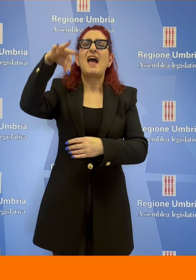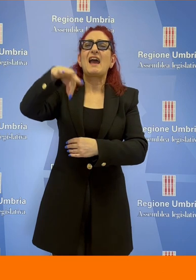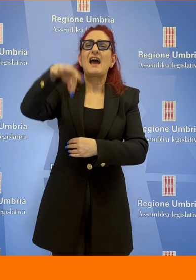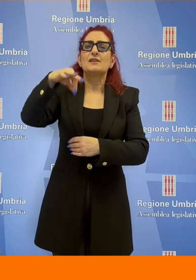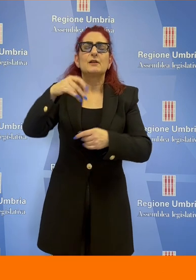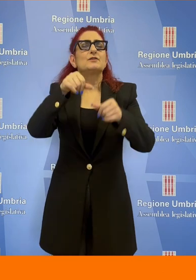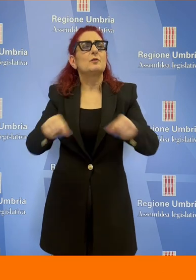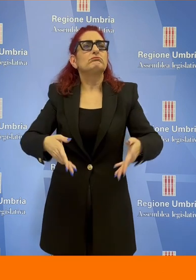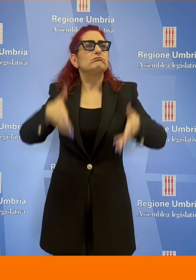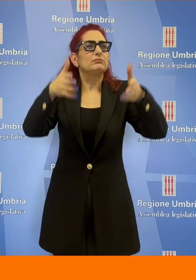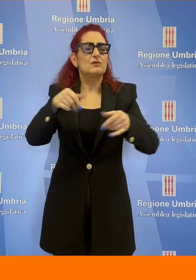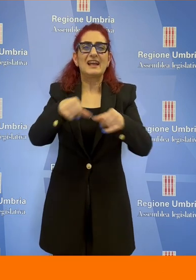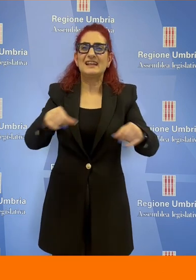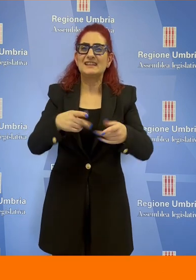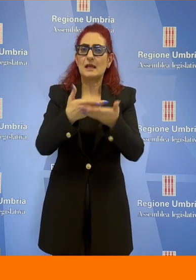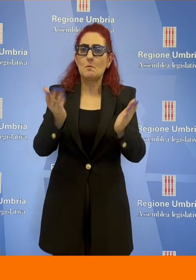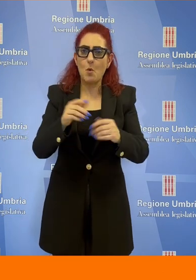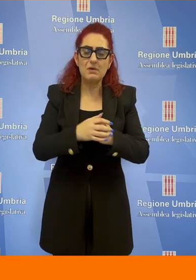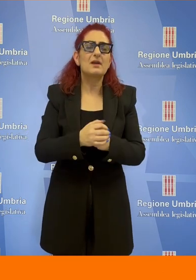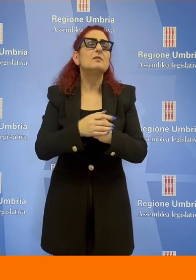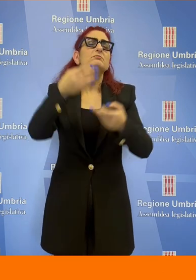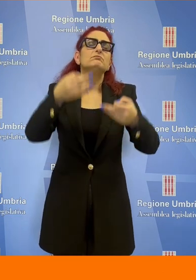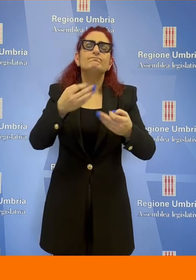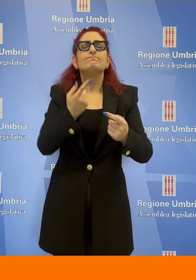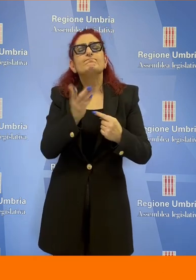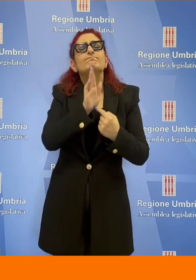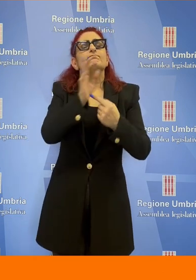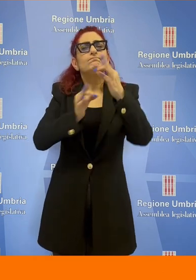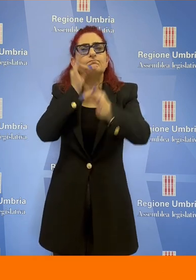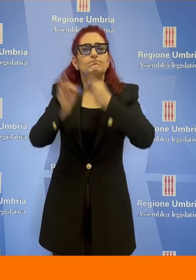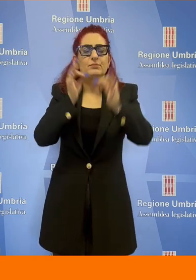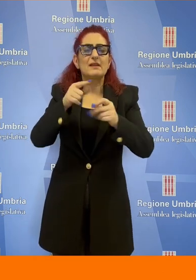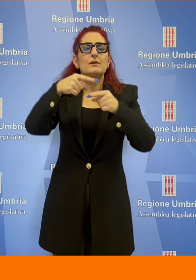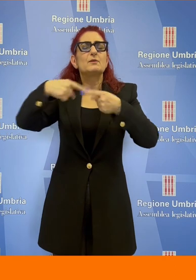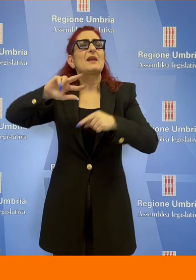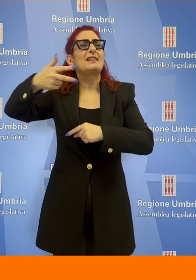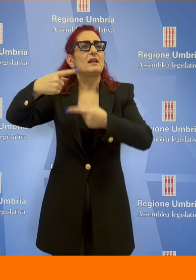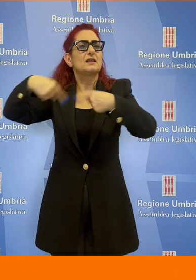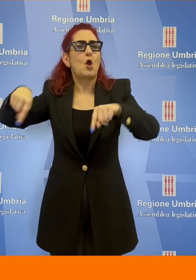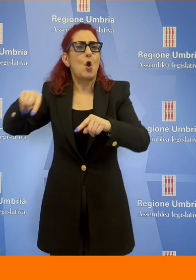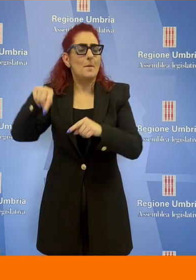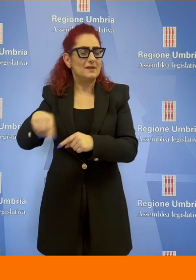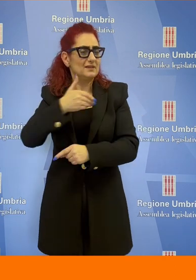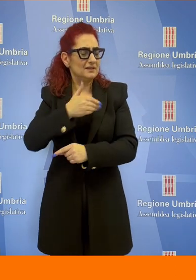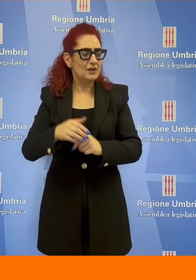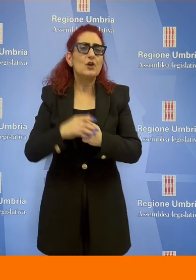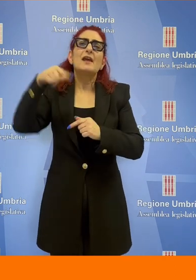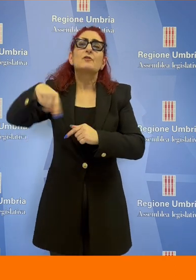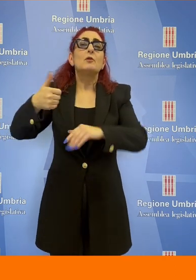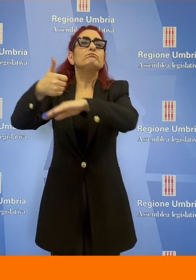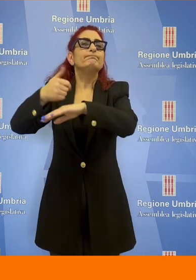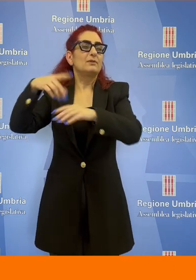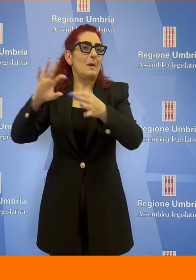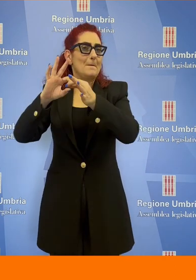canoni di locazione degli alloggi di edilizia residenziale pubblica è stato illustrato ai componenti della terza commissione consigliare presieduta da